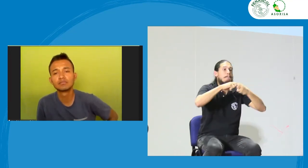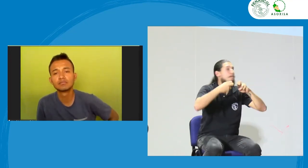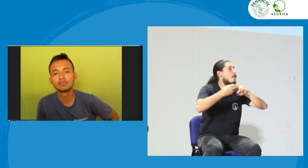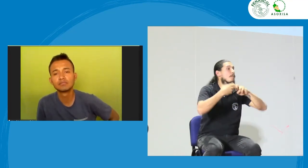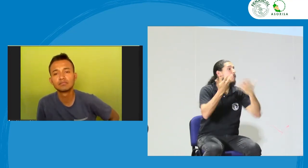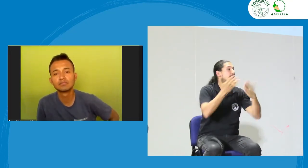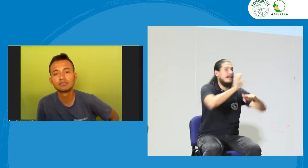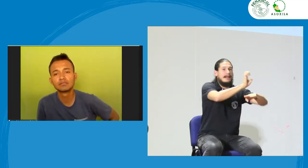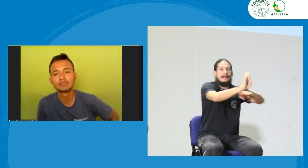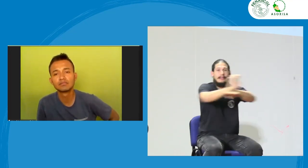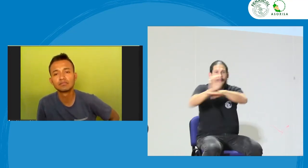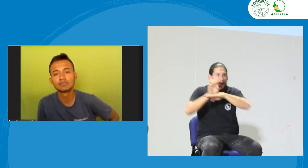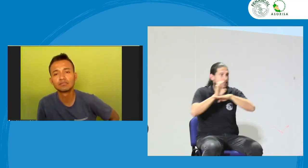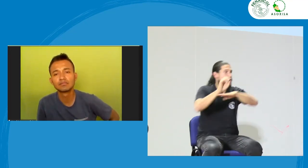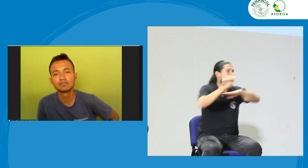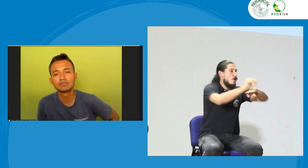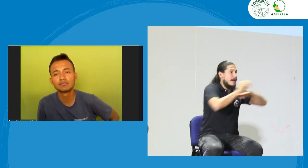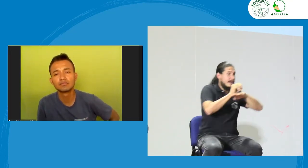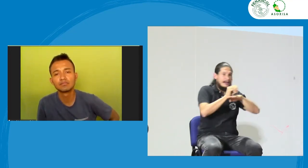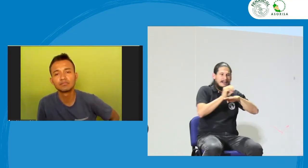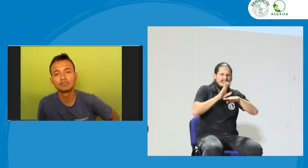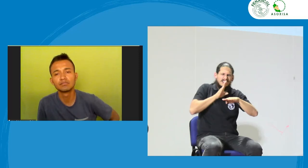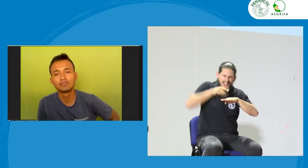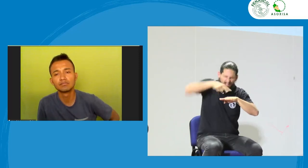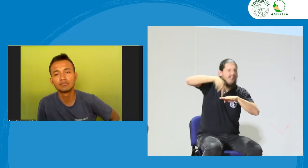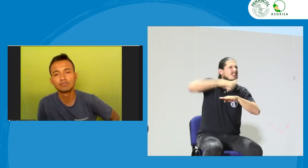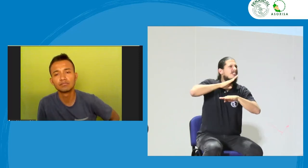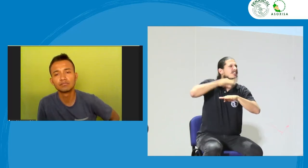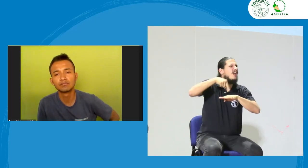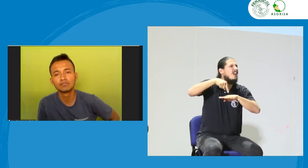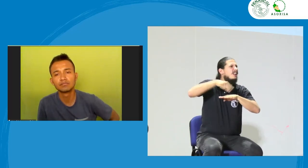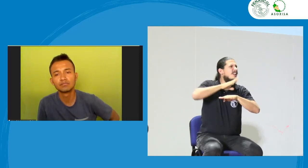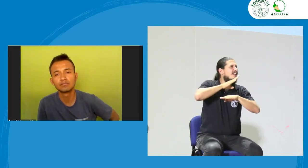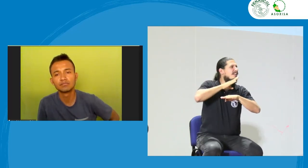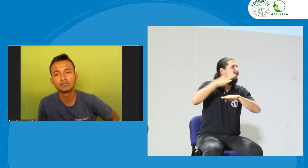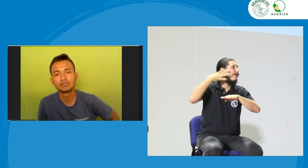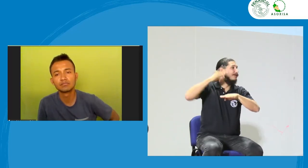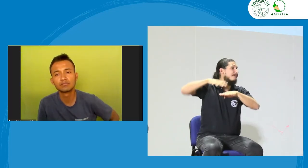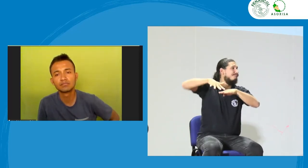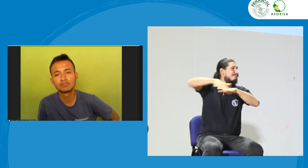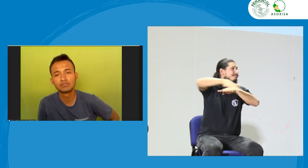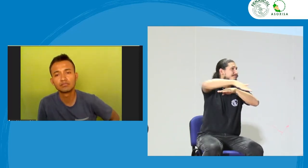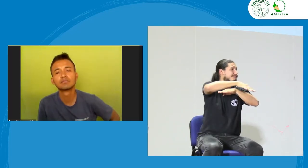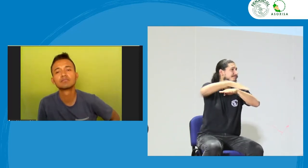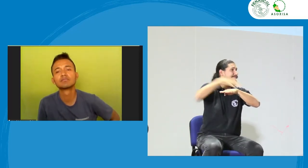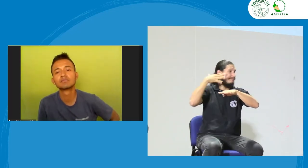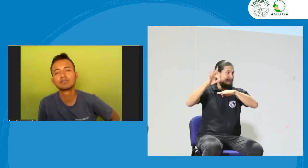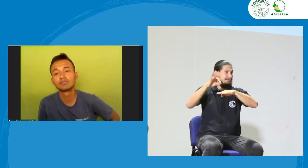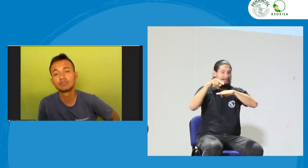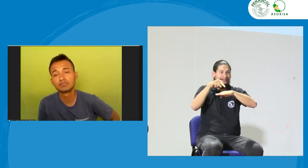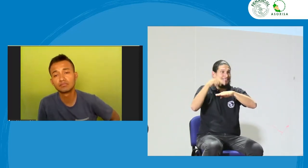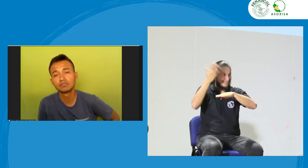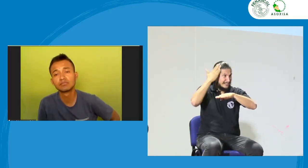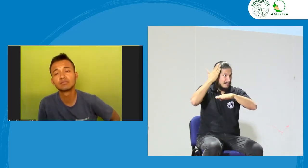está supremamente preparado pero ¿cuál es el problema? y ¿qué es lo que pasa al interior de las entidades? ¿quiénes son los que están allí? oyentes